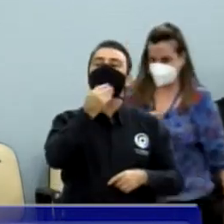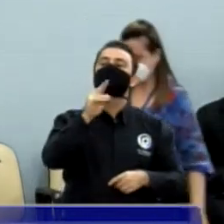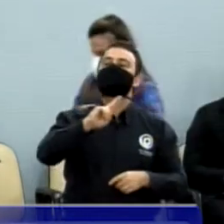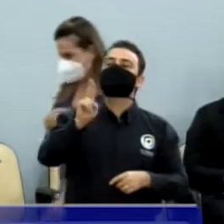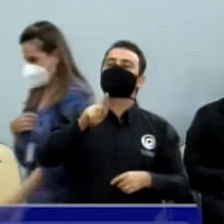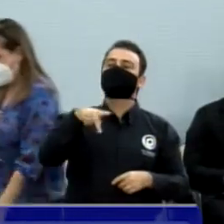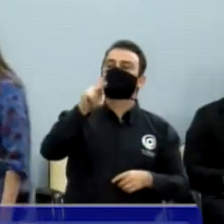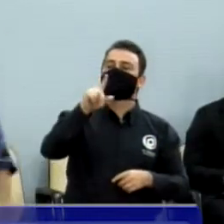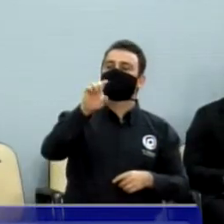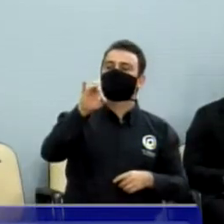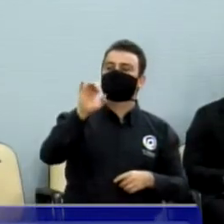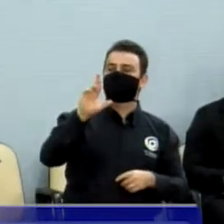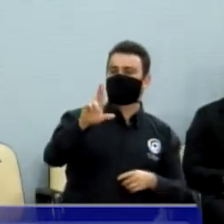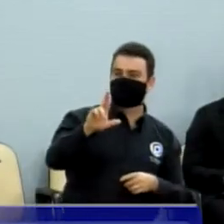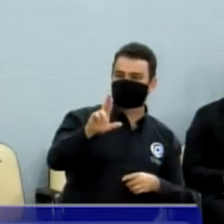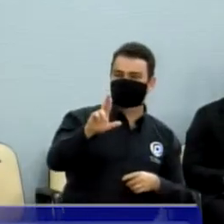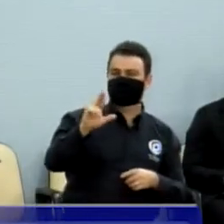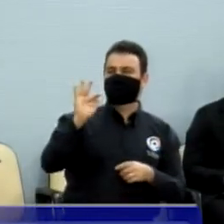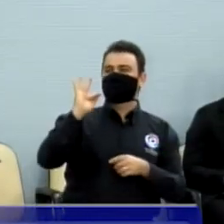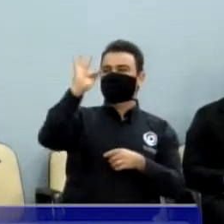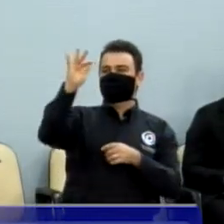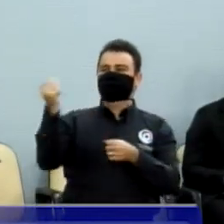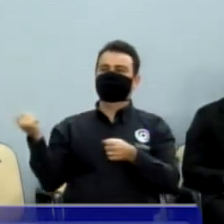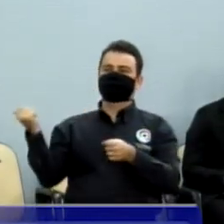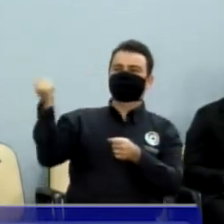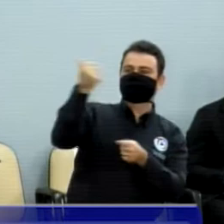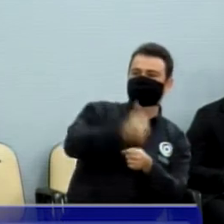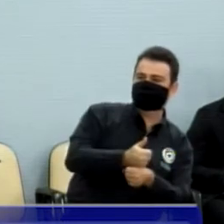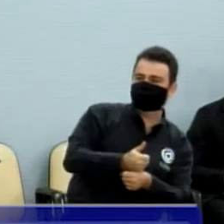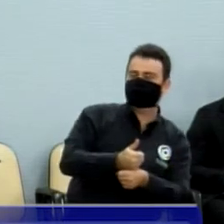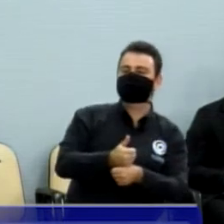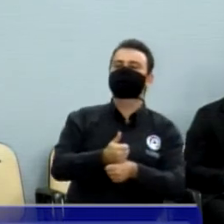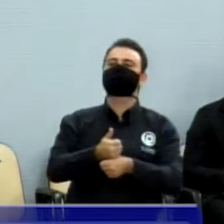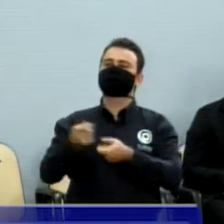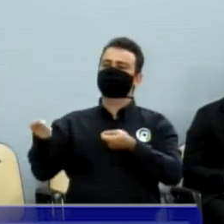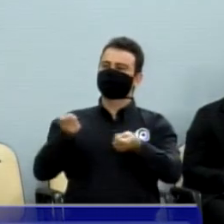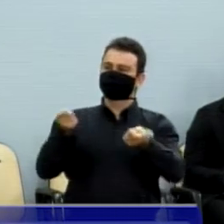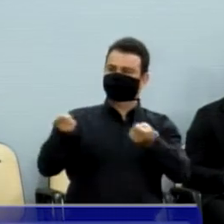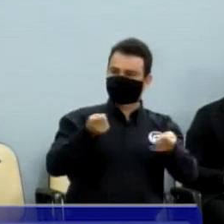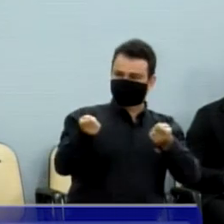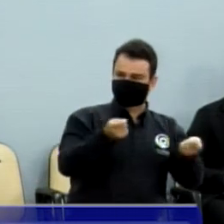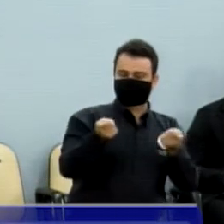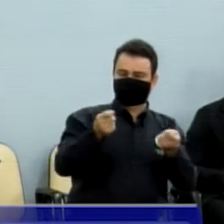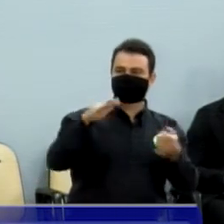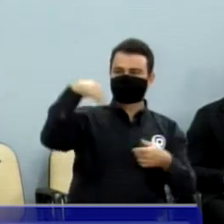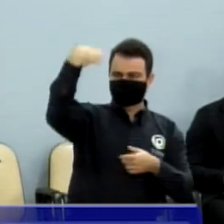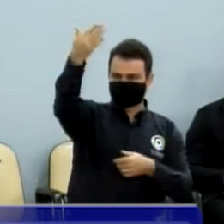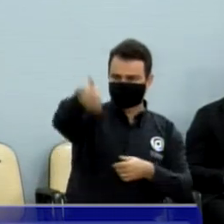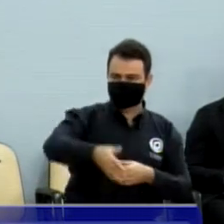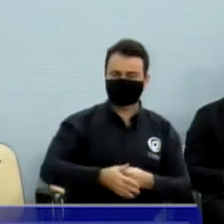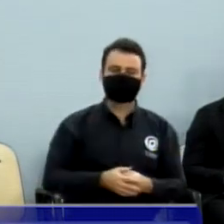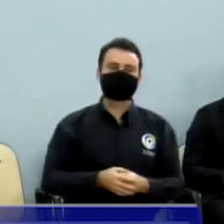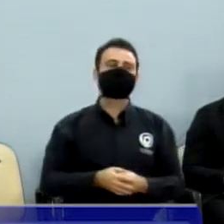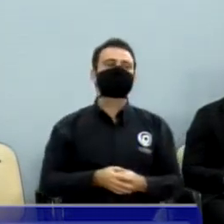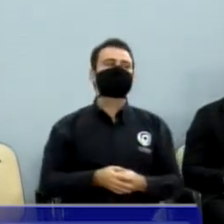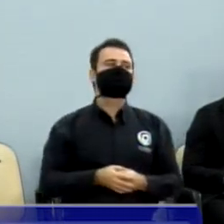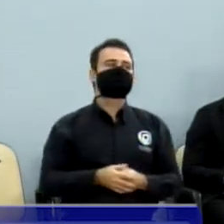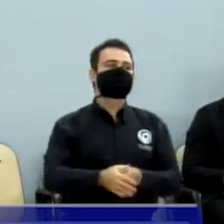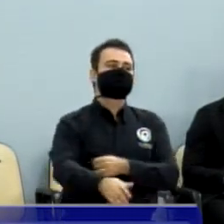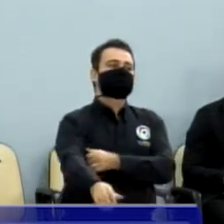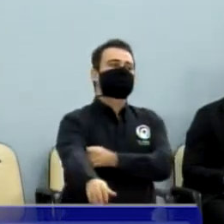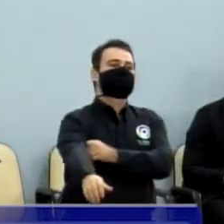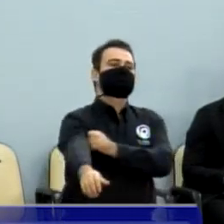futuramente estará aí à frente também dos trabalhos, cumprimentar e agradecer, já